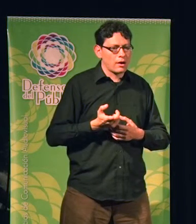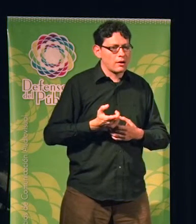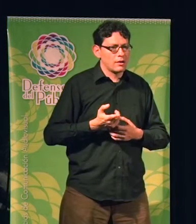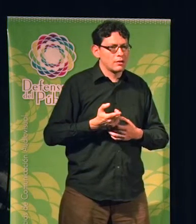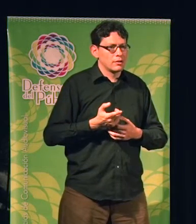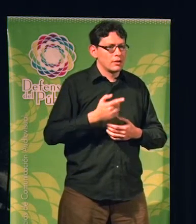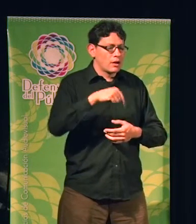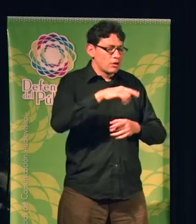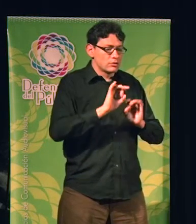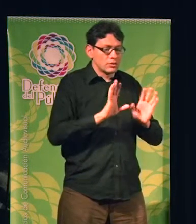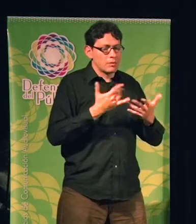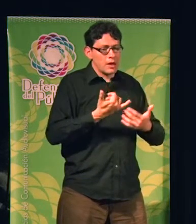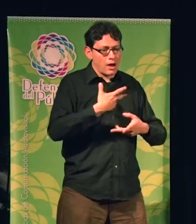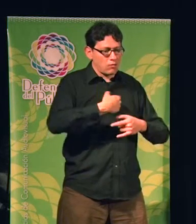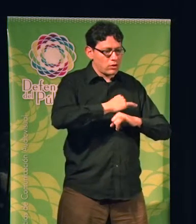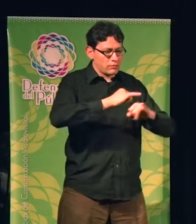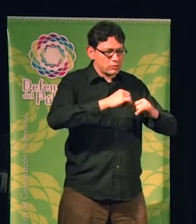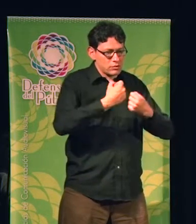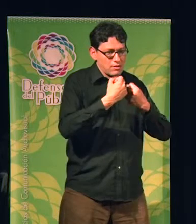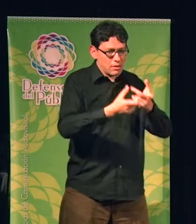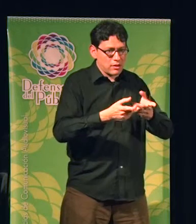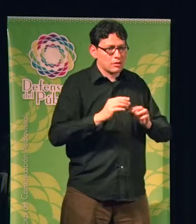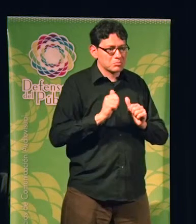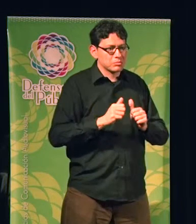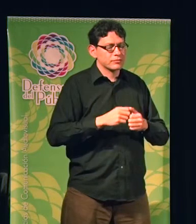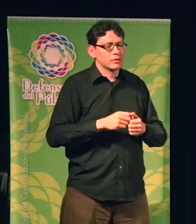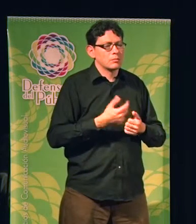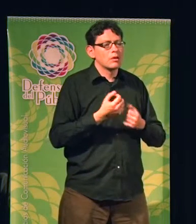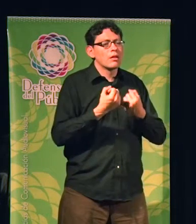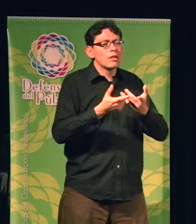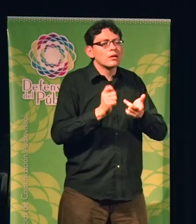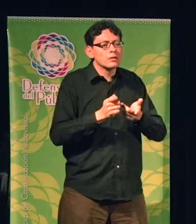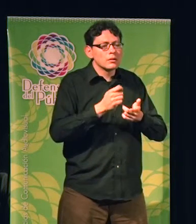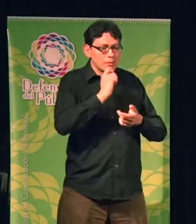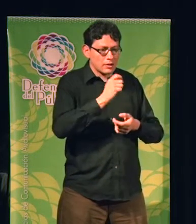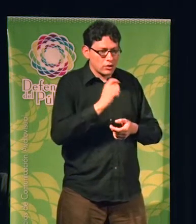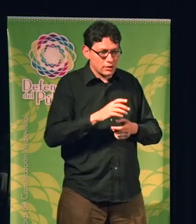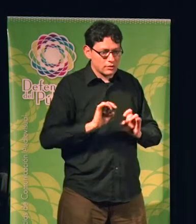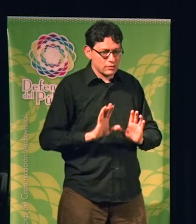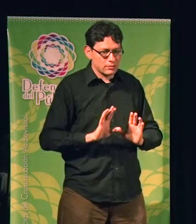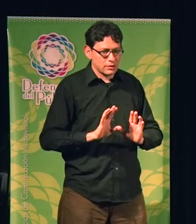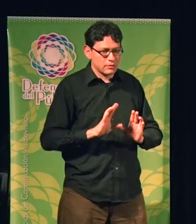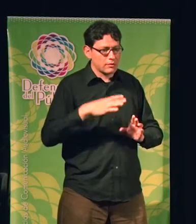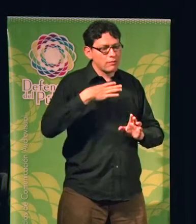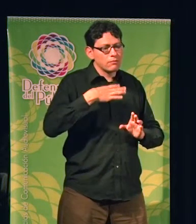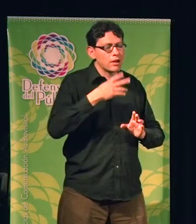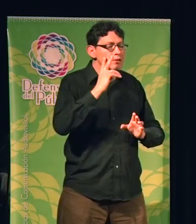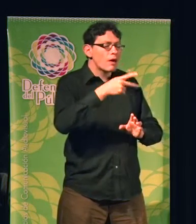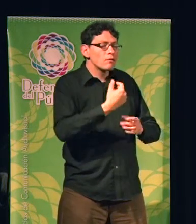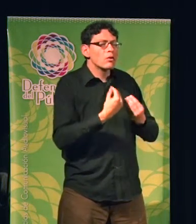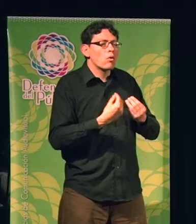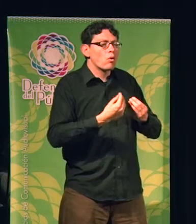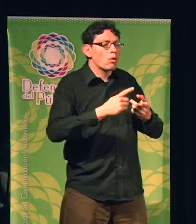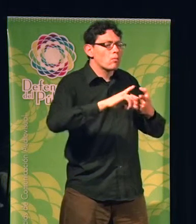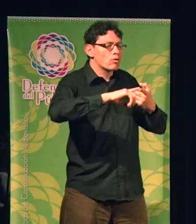ciencia y las está produciendo el periodista. Pero me parece que tenemos que empezar a afilar esa interacción